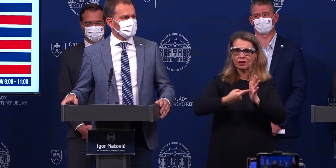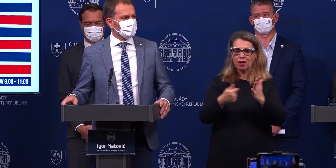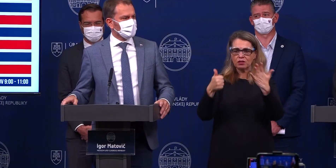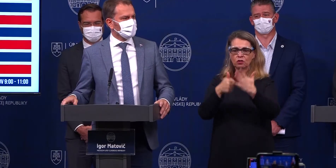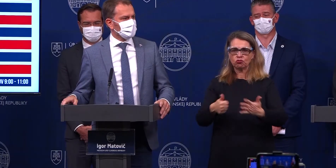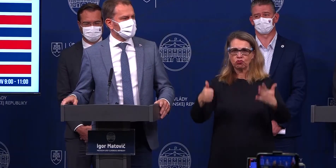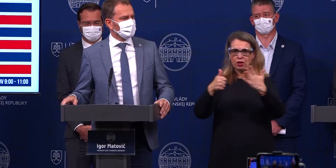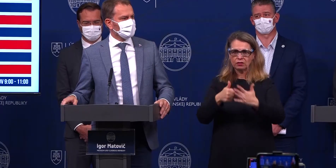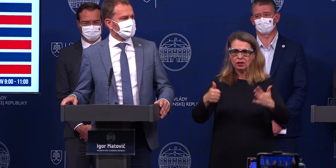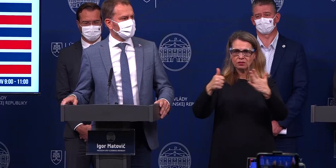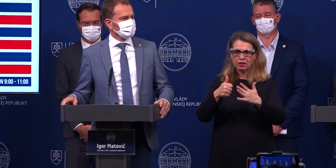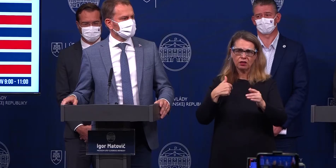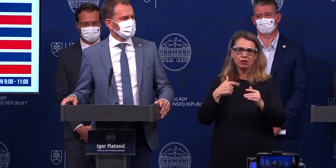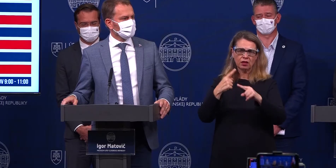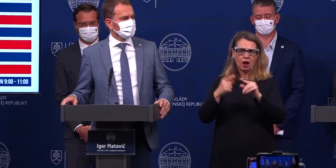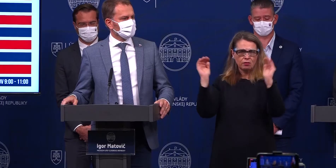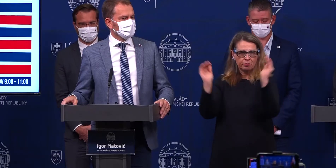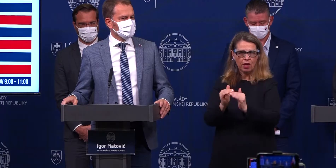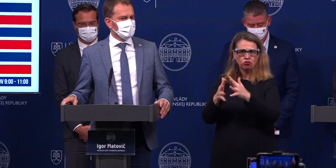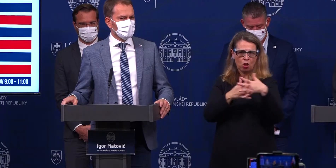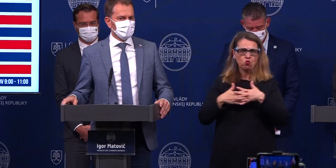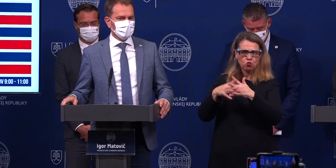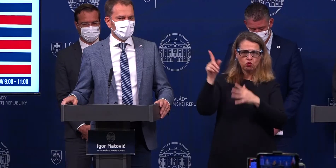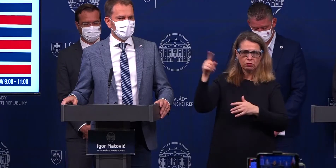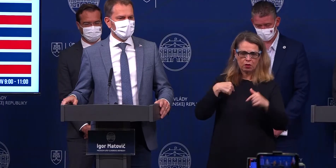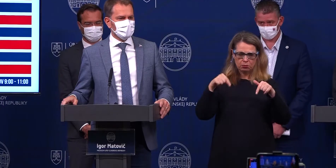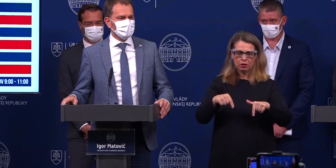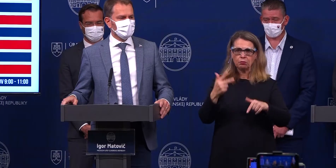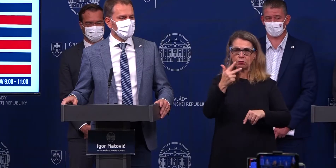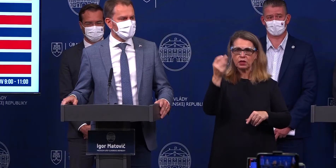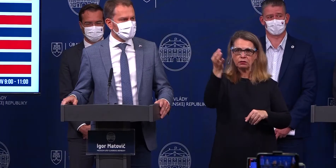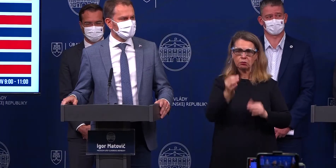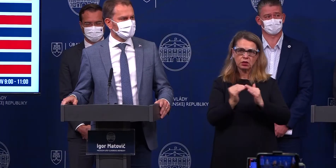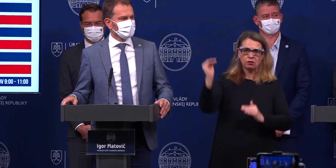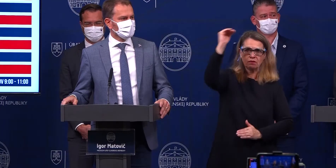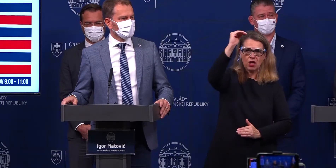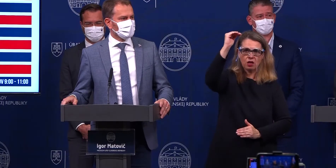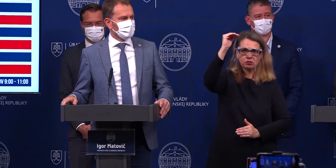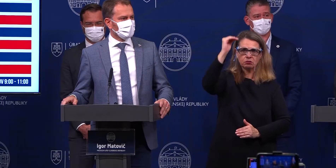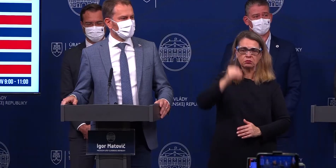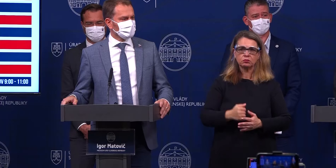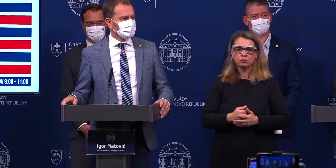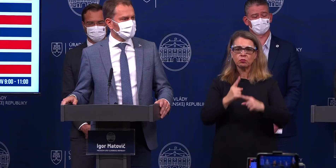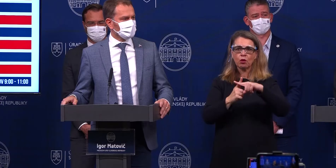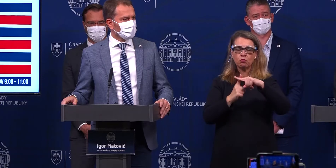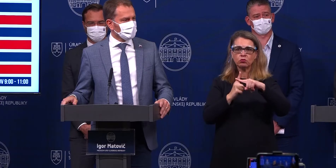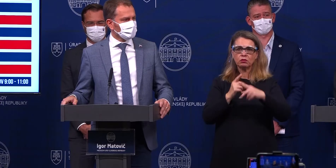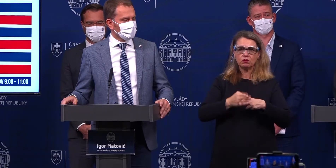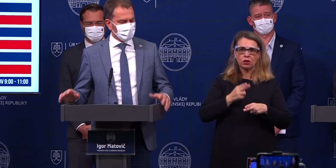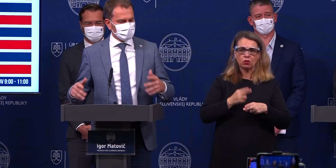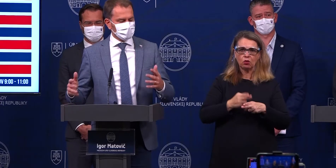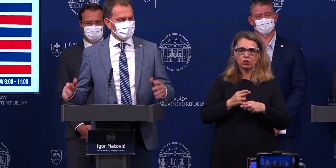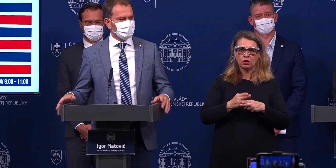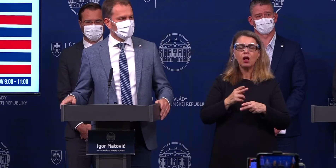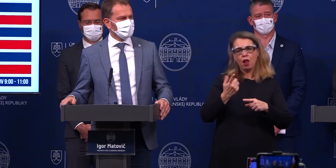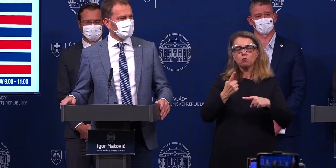niečo, čo sme krát menší ako USA, tak my dnes máme o 30 % viac pozitívne chorých,